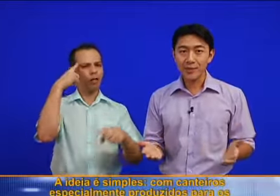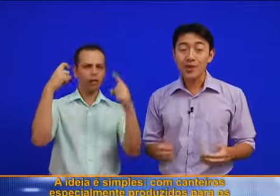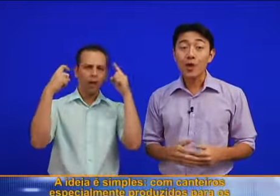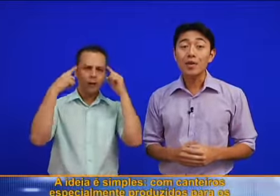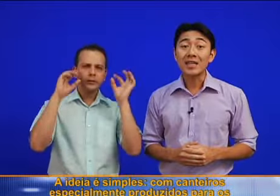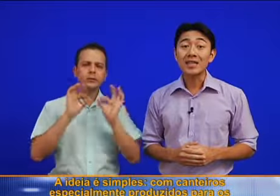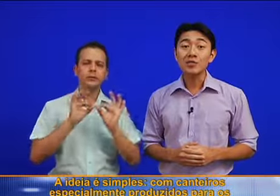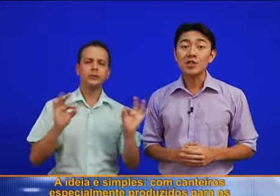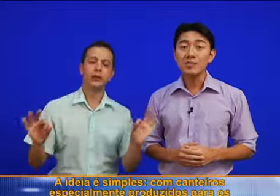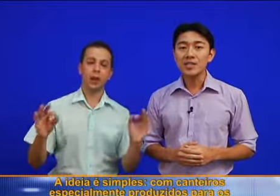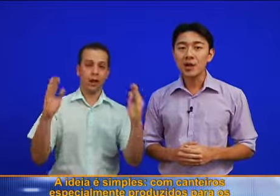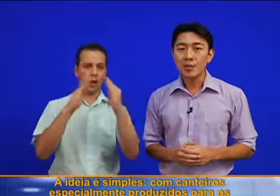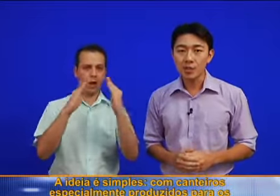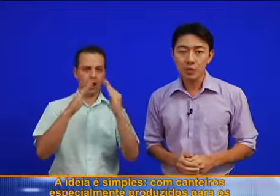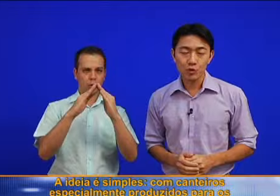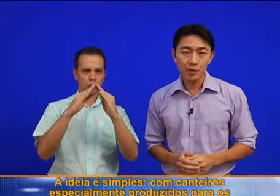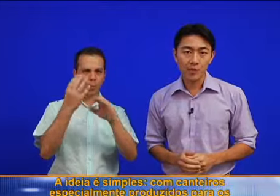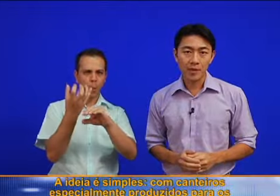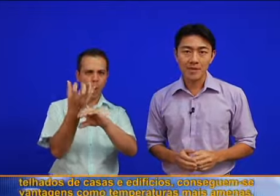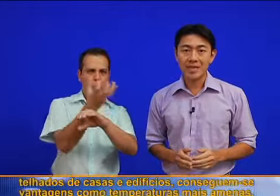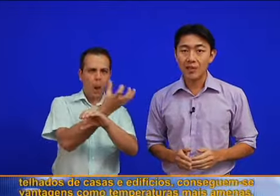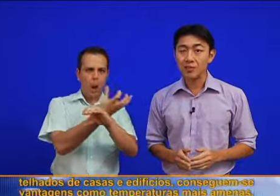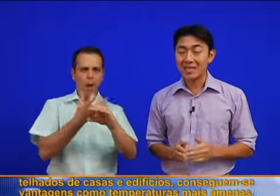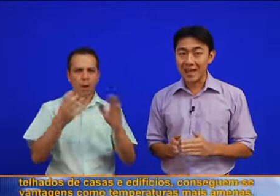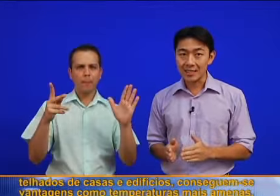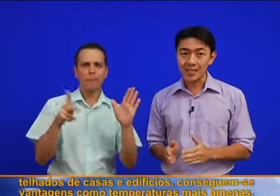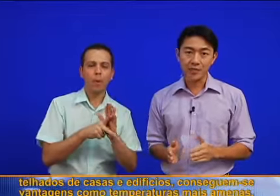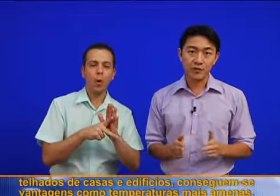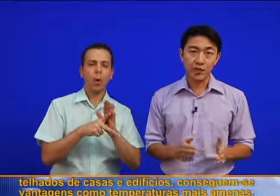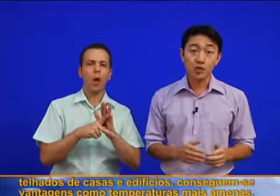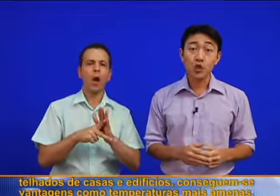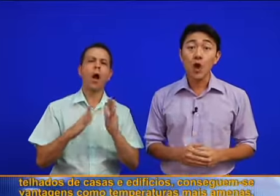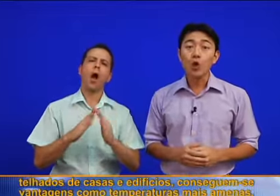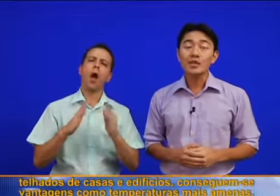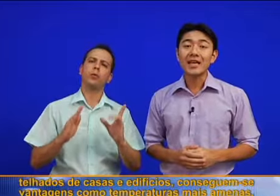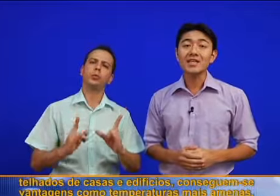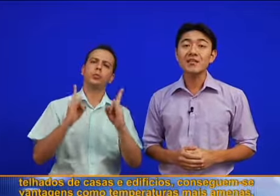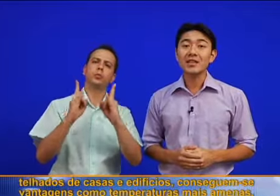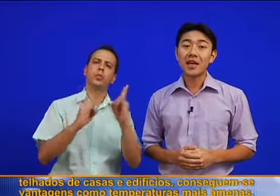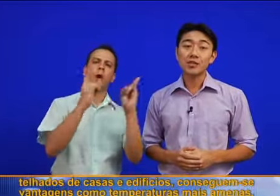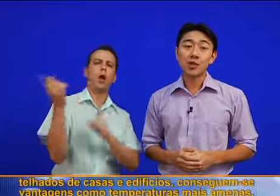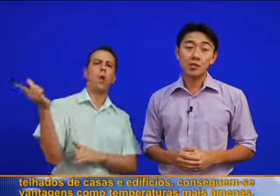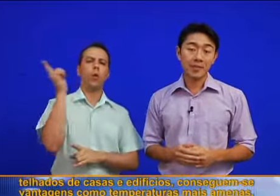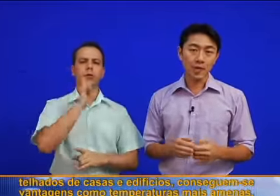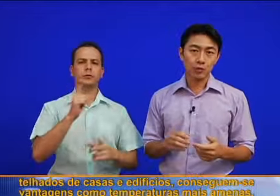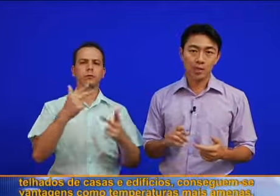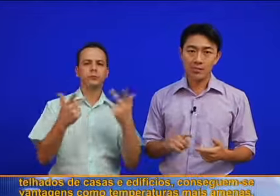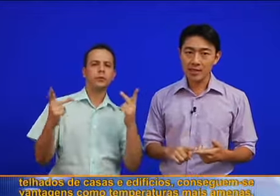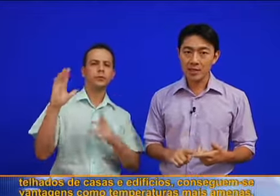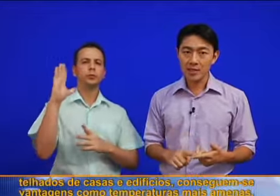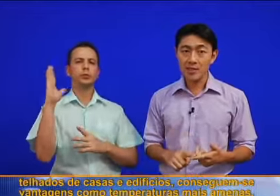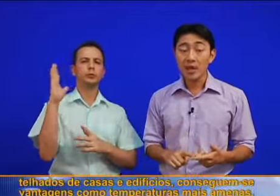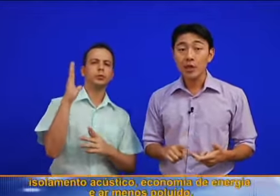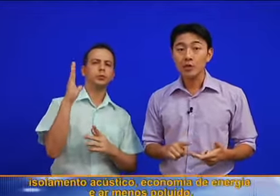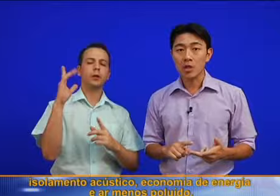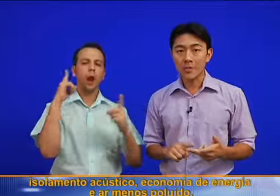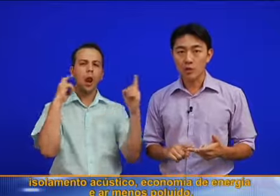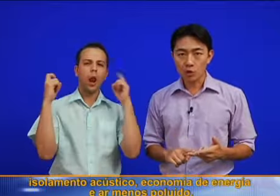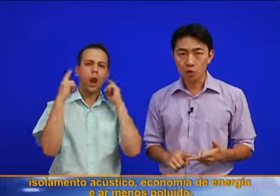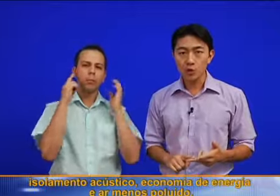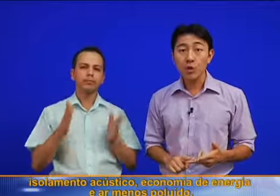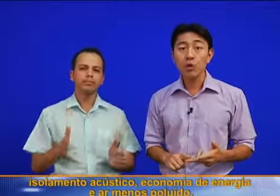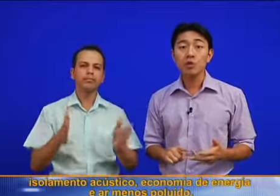ideia é simples. Com canteiros especialmente produzidos para os telhados de casas e edifícios, conseguem-se vantagens como temperaturas mais amenas,